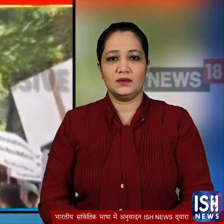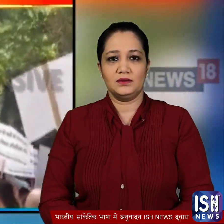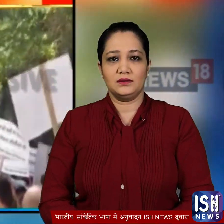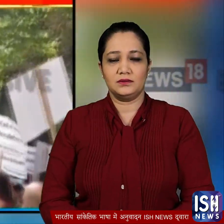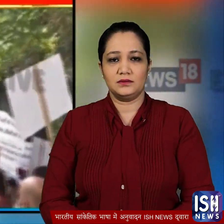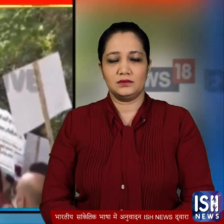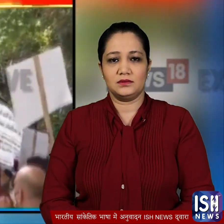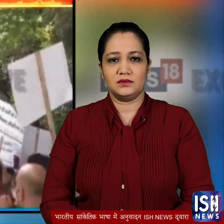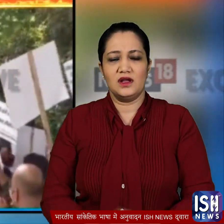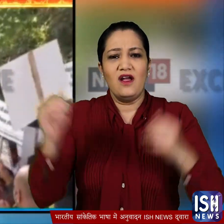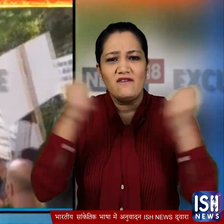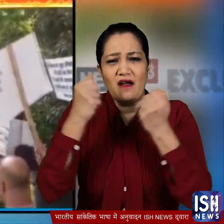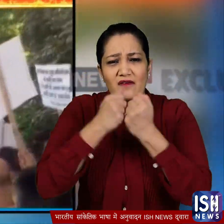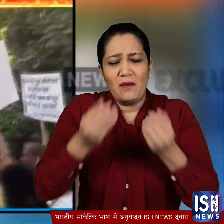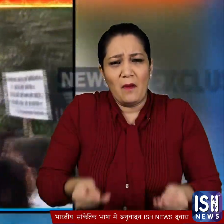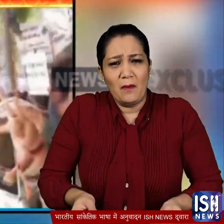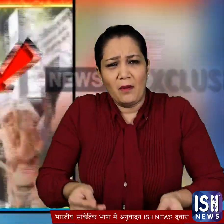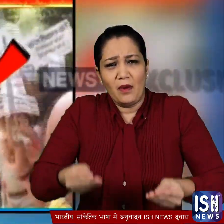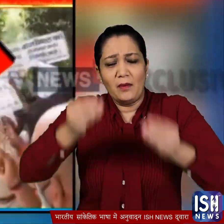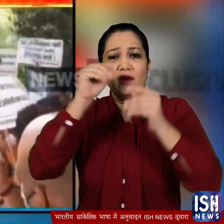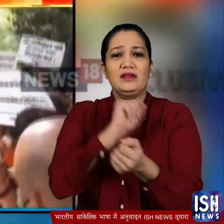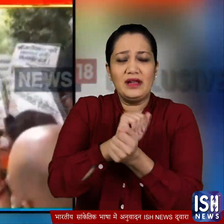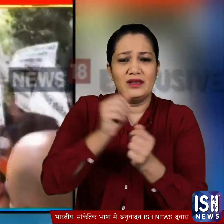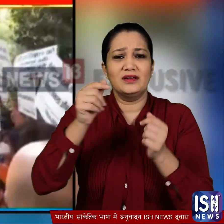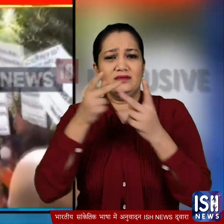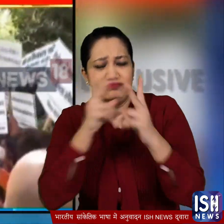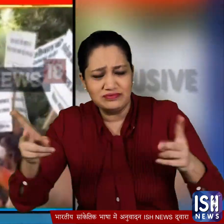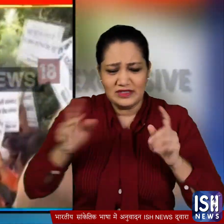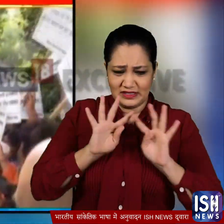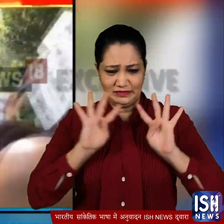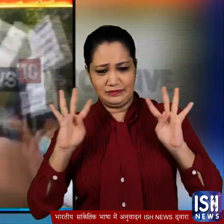हंगामा बढ़ता गया और दिल्ली पुलिस के जवान कार के चारों तरफ घेरा बनाने की कोशिश करने लगे